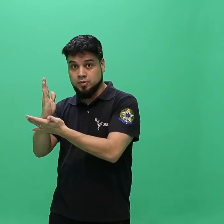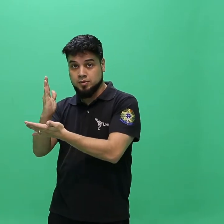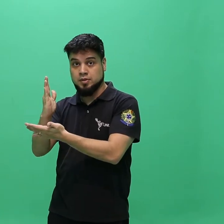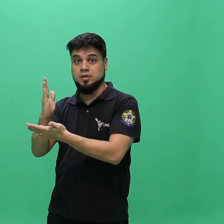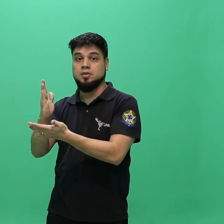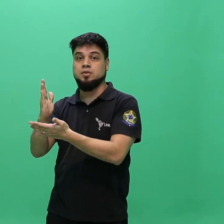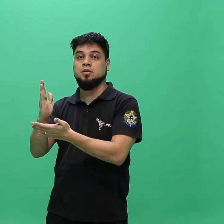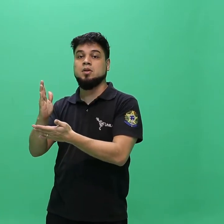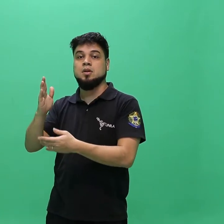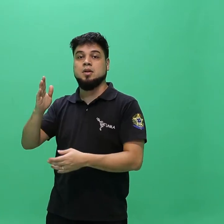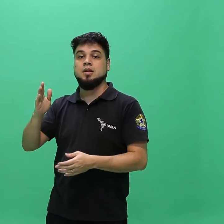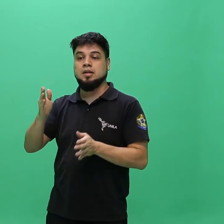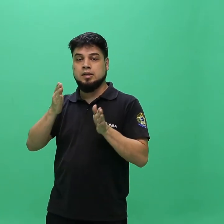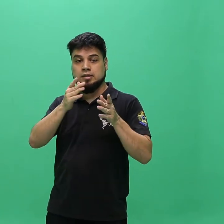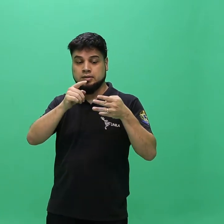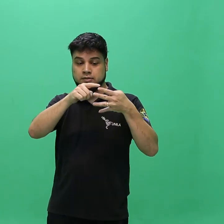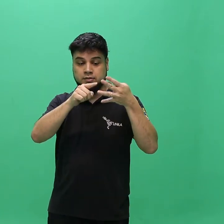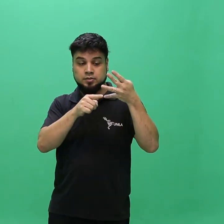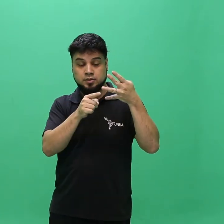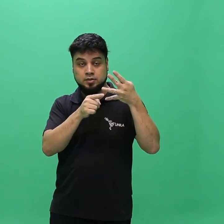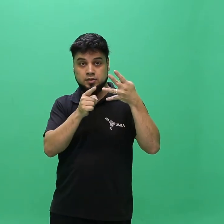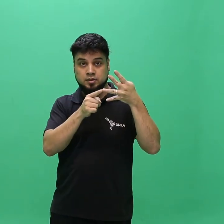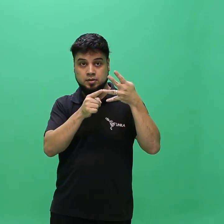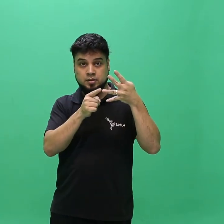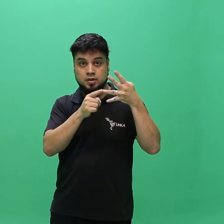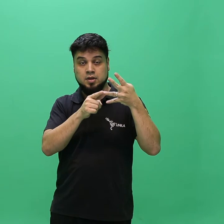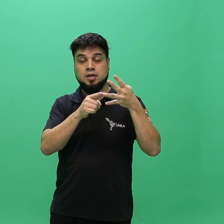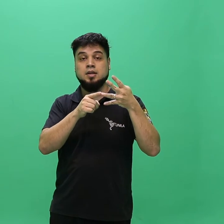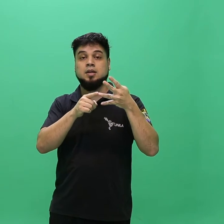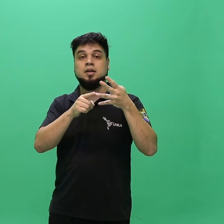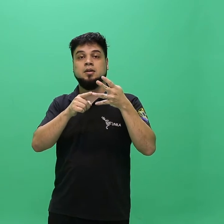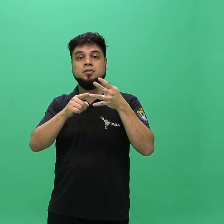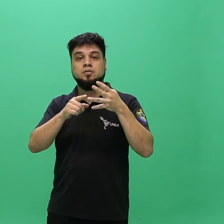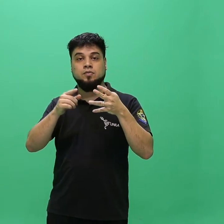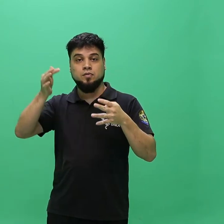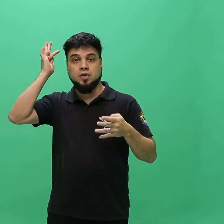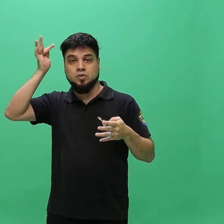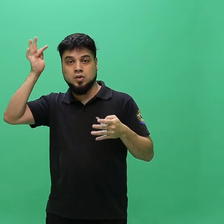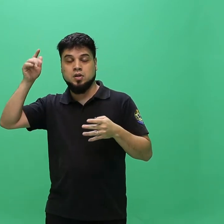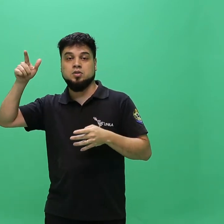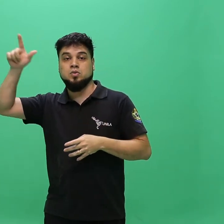modalidade de transferência externa.